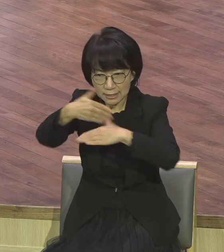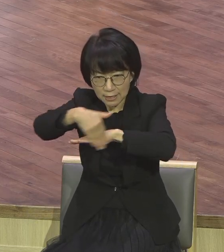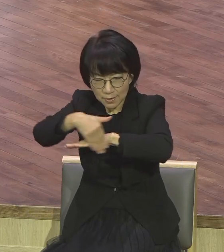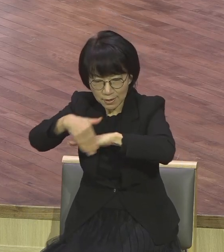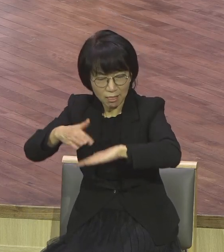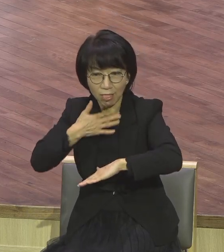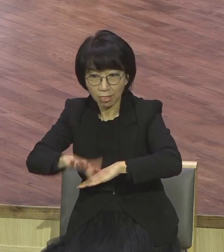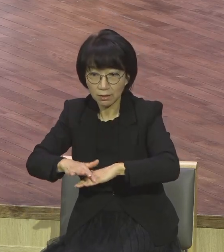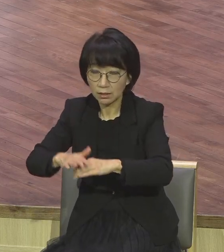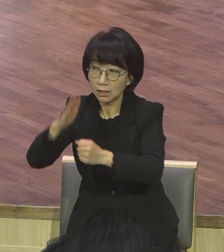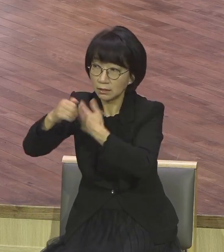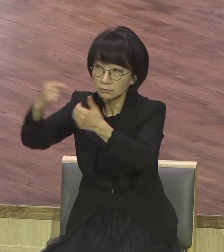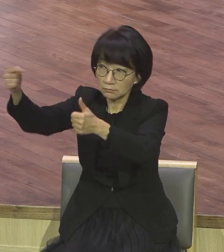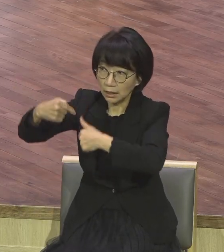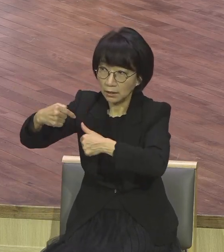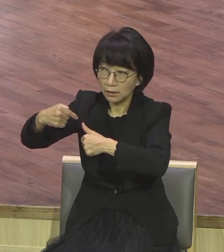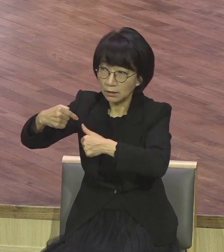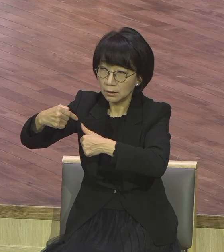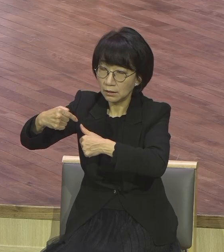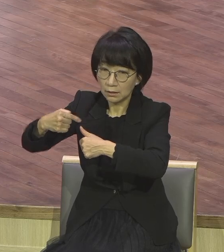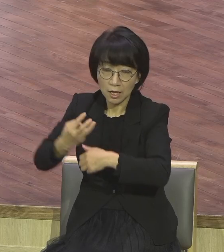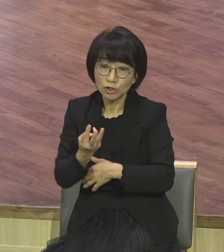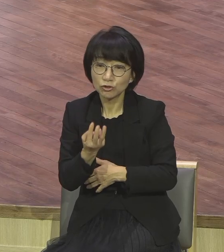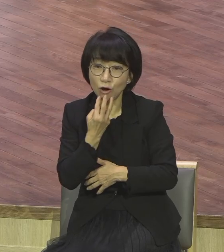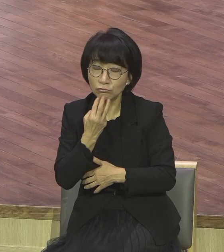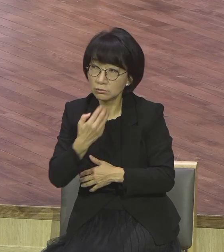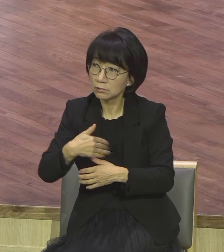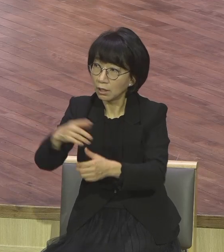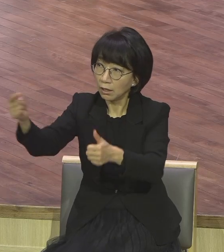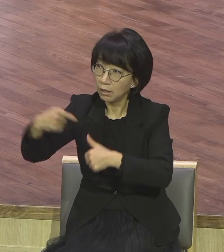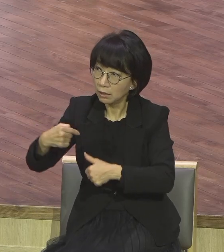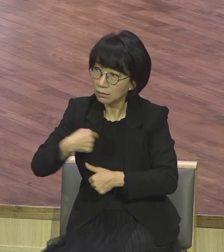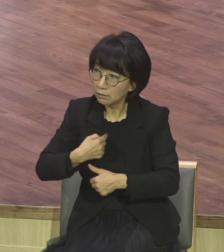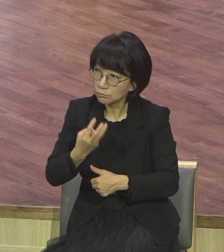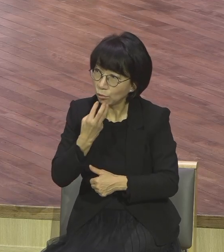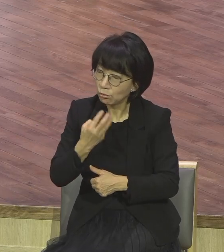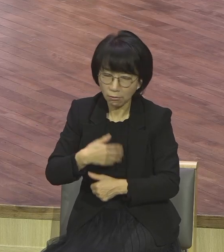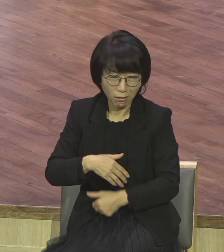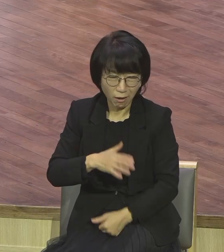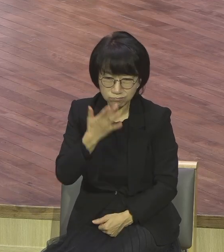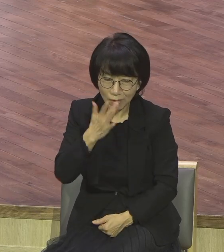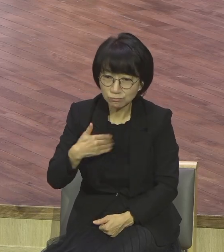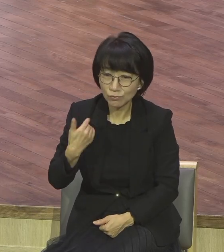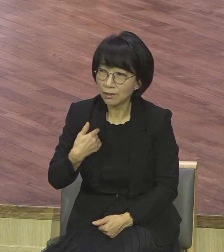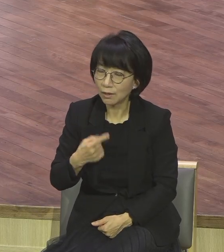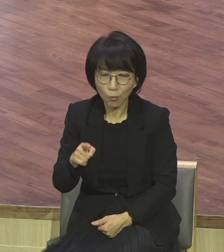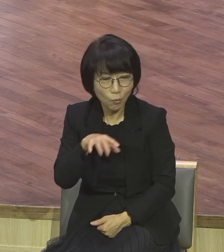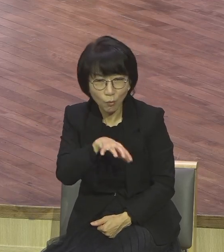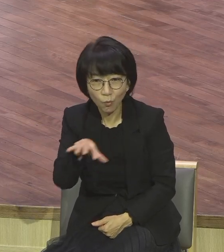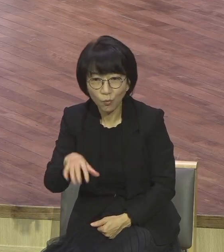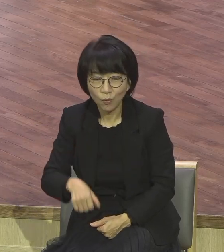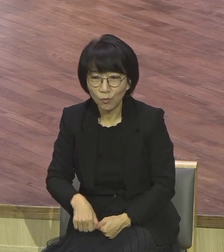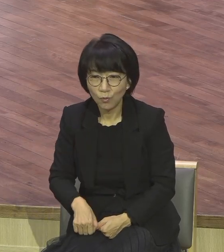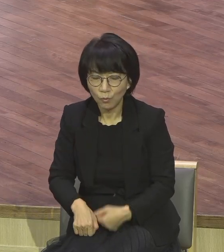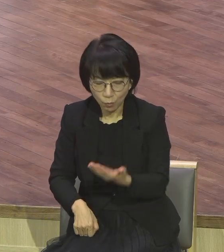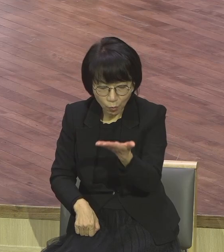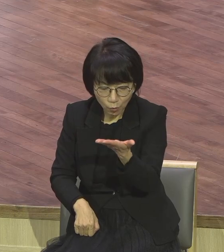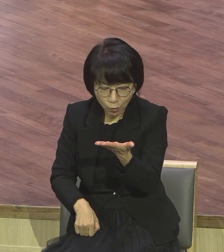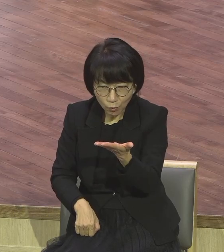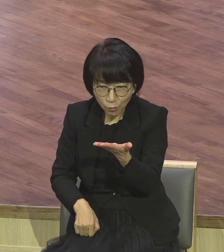서울로 서울이 어디니 침 튀고 갔는데 쪽이라 몰라서 가양동 중천 나 하나 들어본 적도 없어 목동 친구 하나